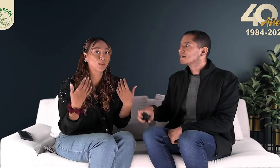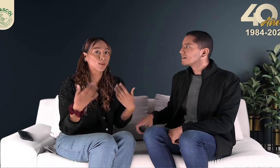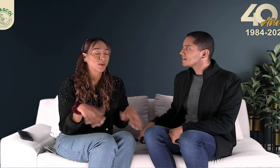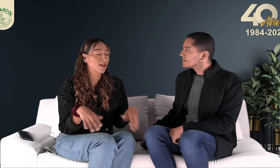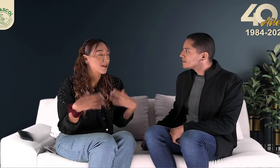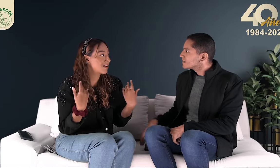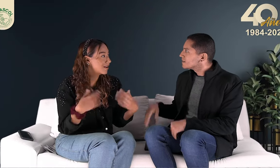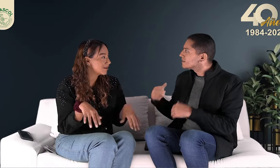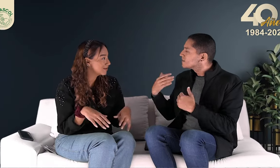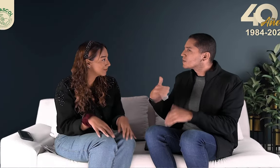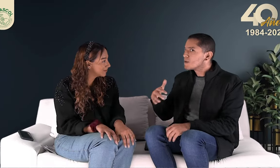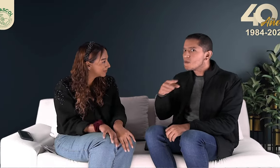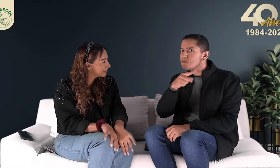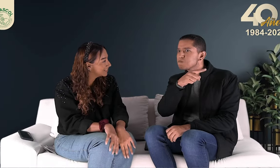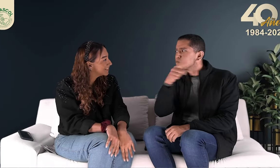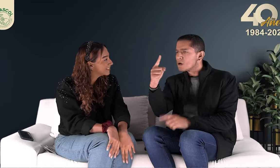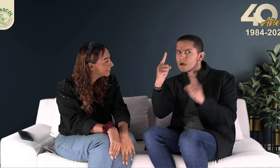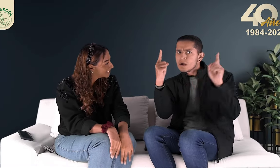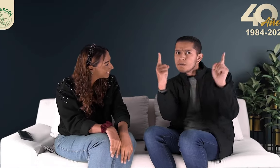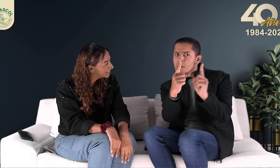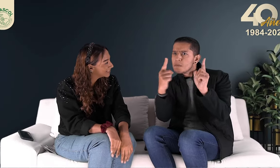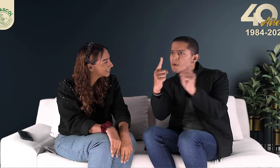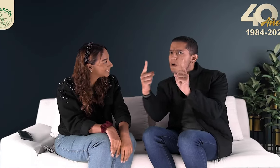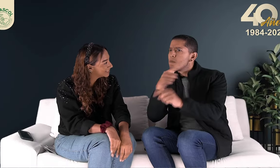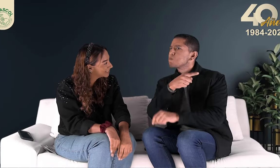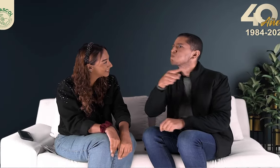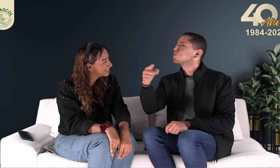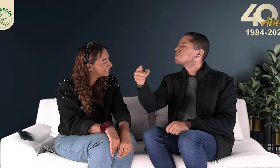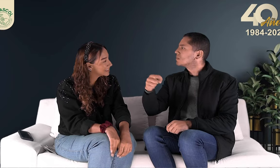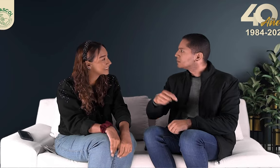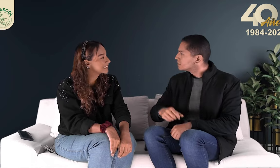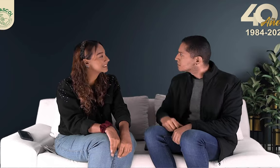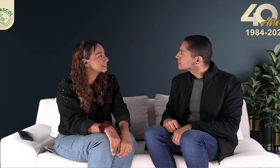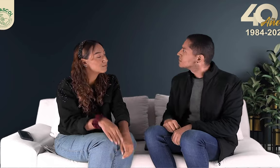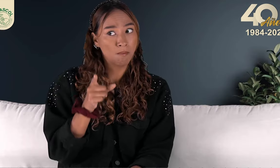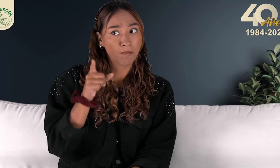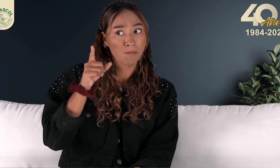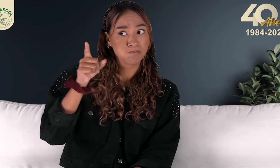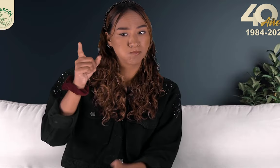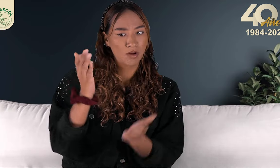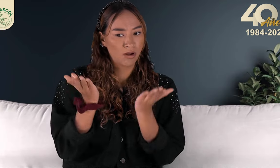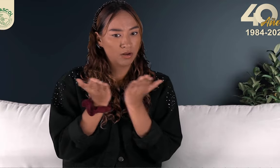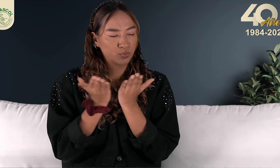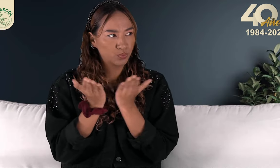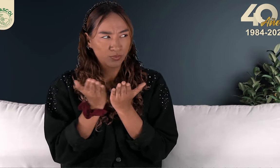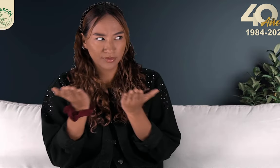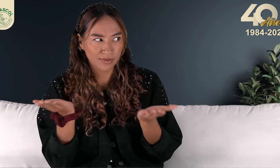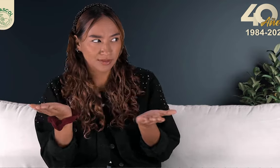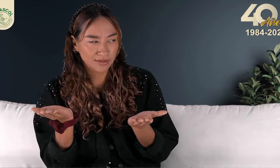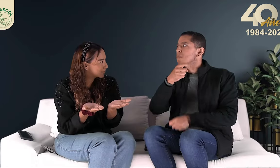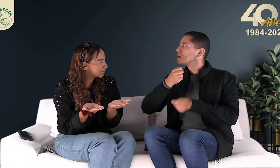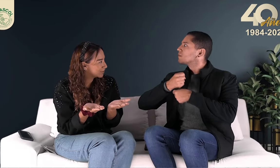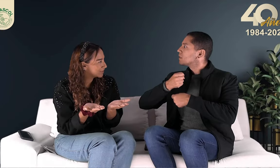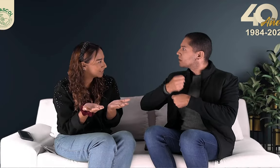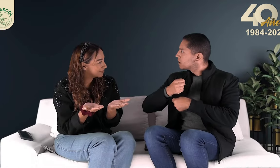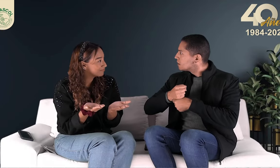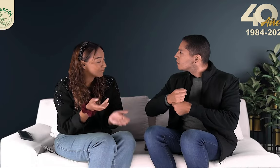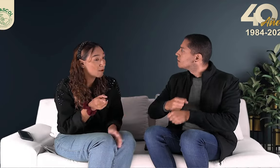Allí algunas conclusiones En educación Trabajo Comunicación